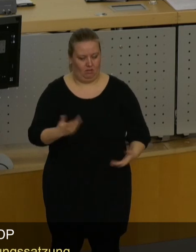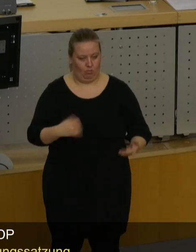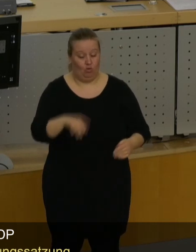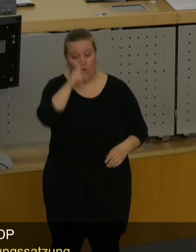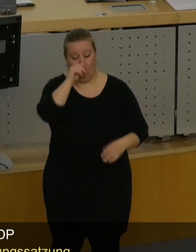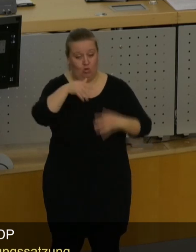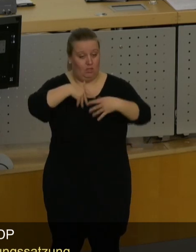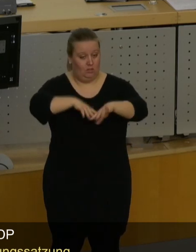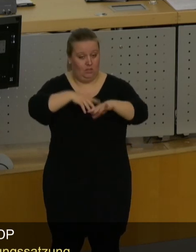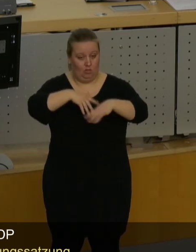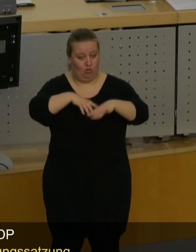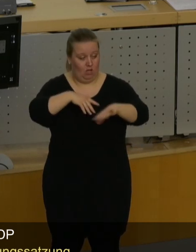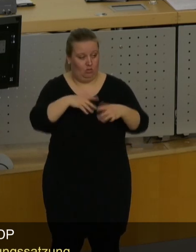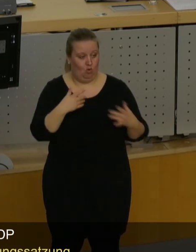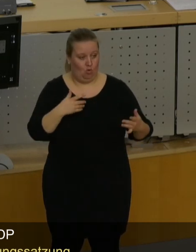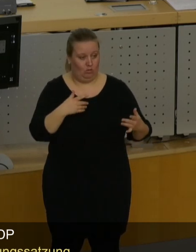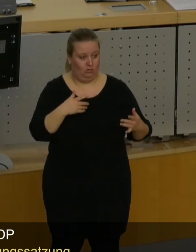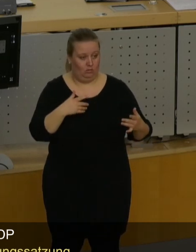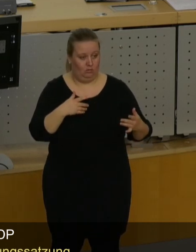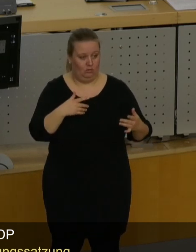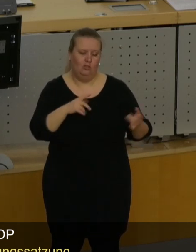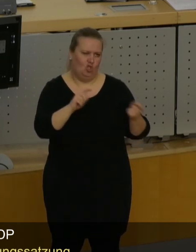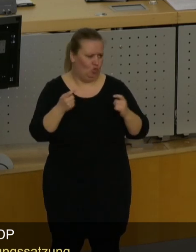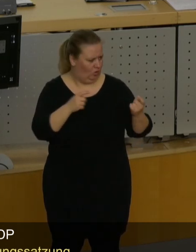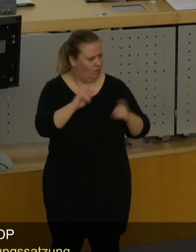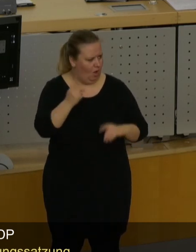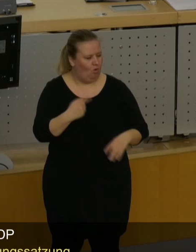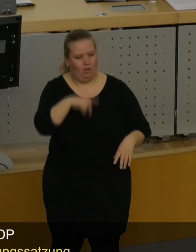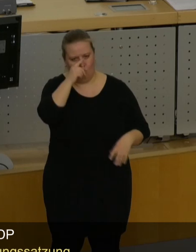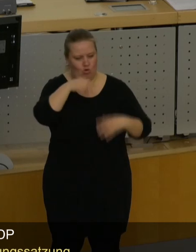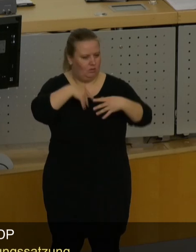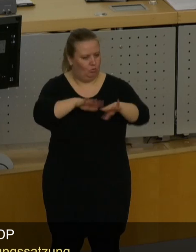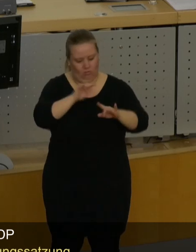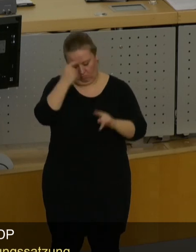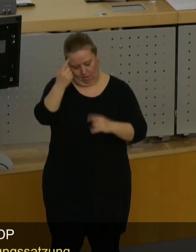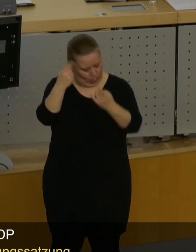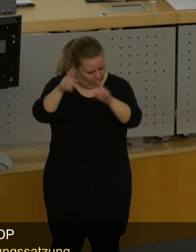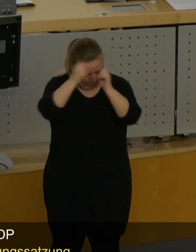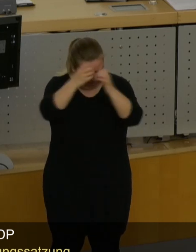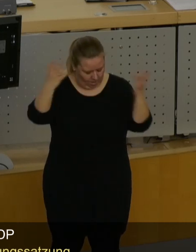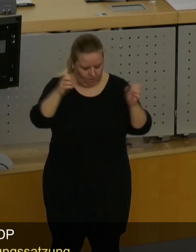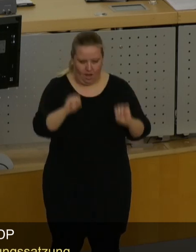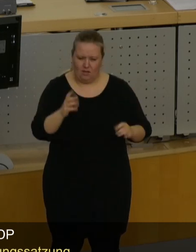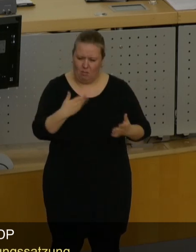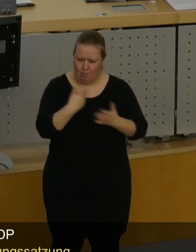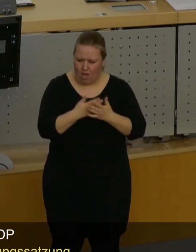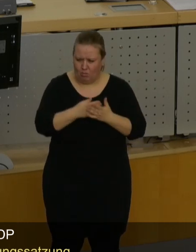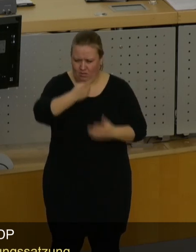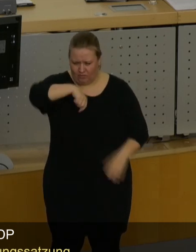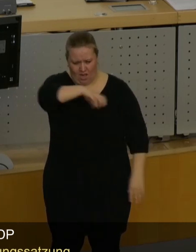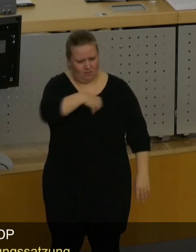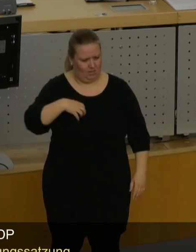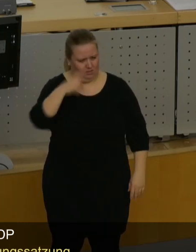Montagsdiskussion, äh, Demonstration, ja, auch Diskussion, man kann darüber denken, was man will. Aber gerade wir als